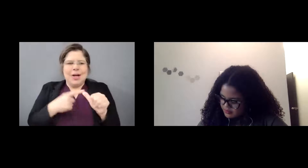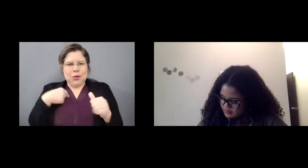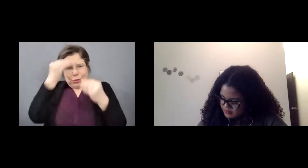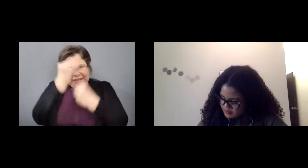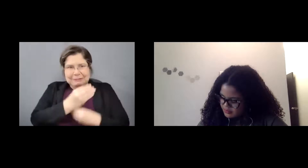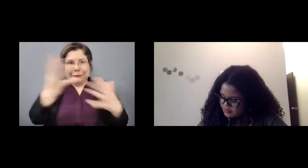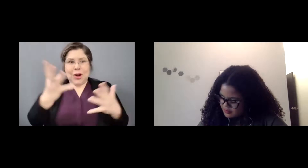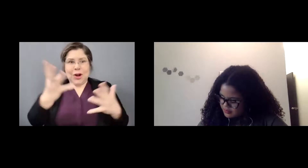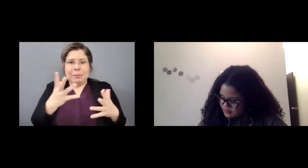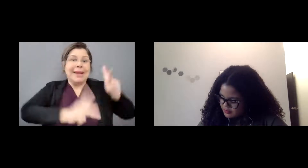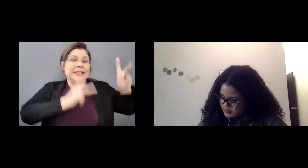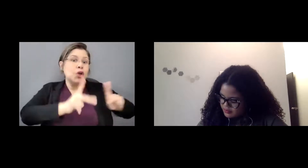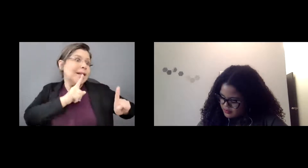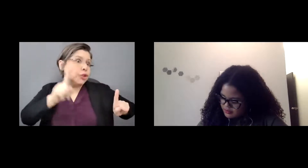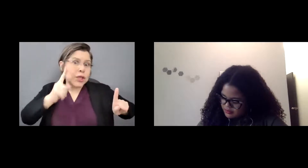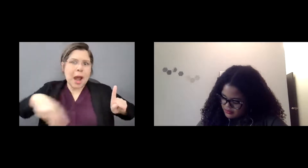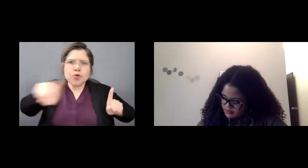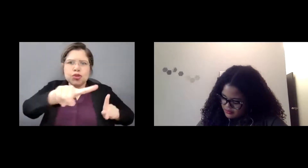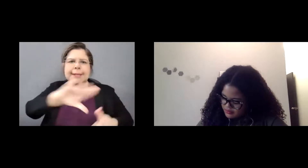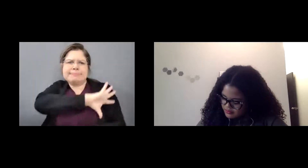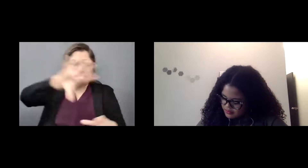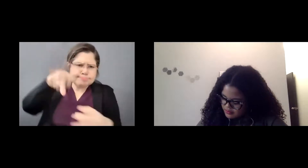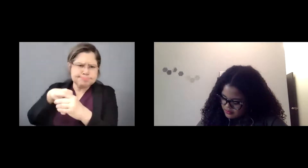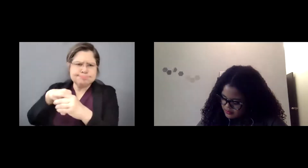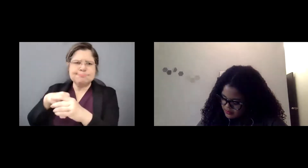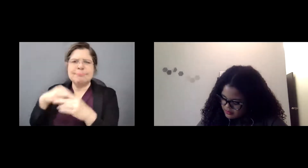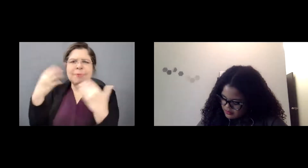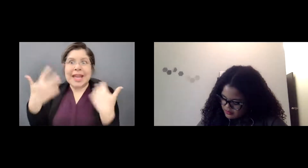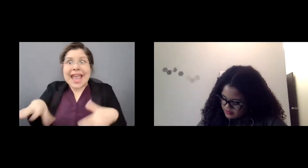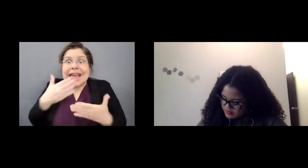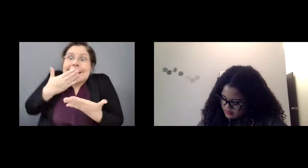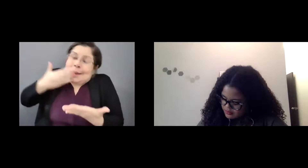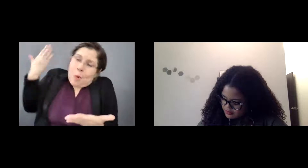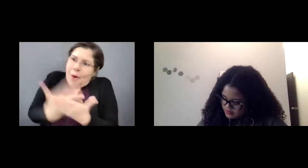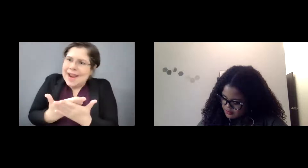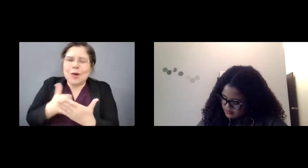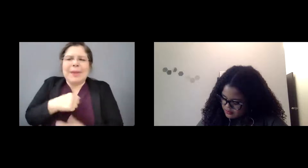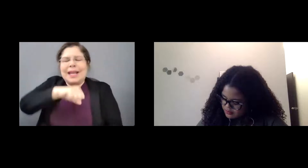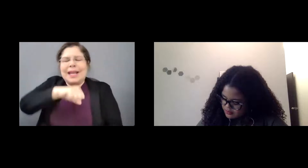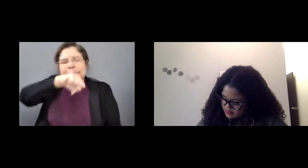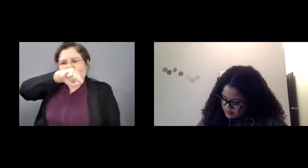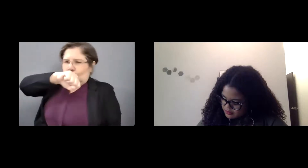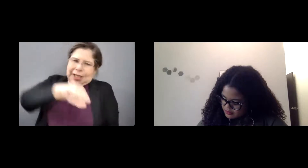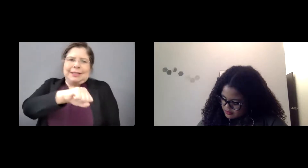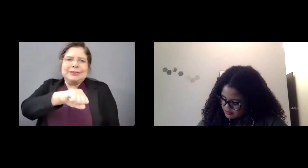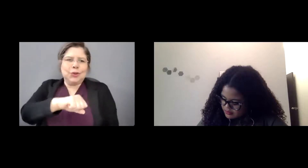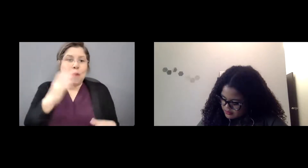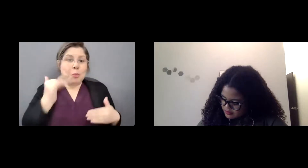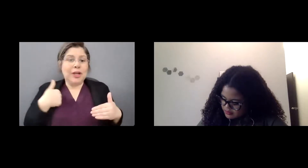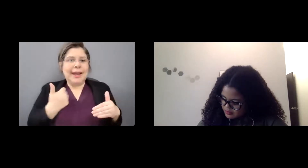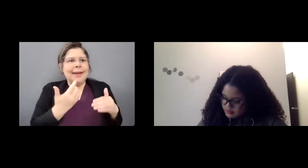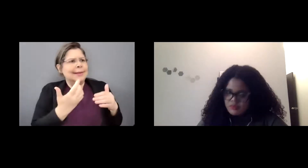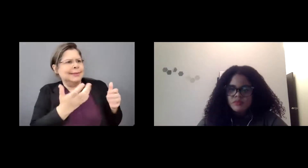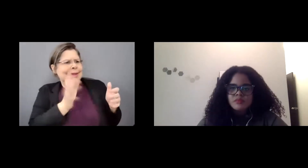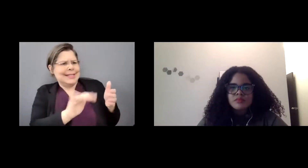creo que fue algo bien completo, o sea, todo lo que hemos estado haciendo durante, salió la pandemia, y lo